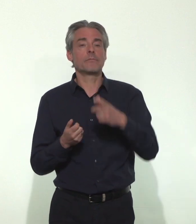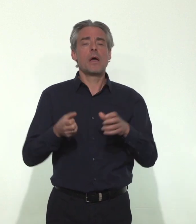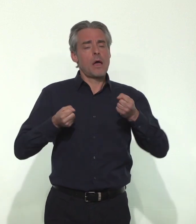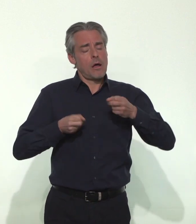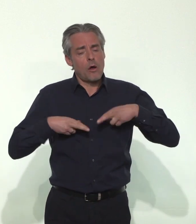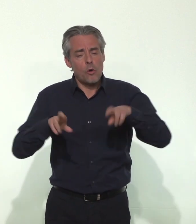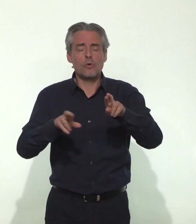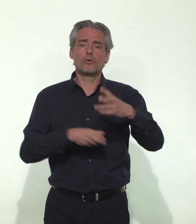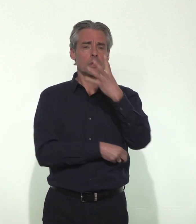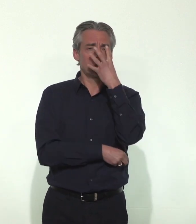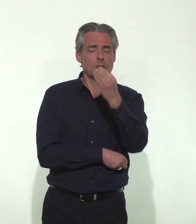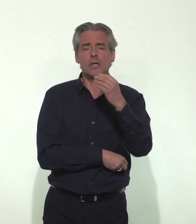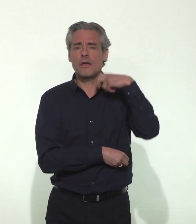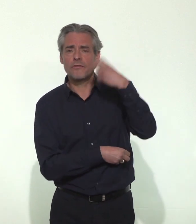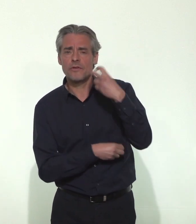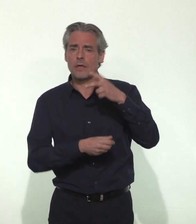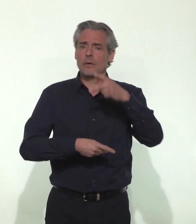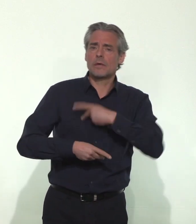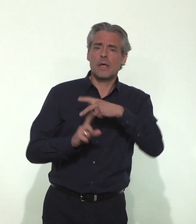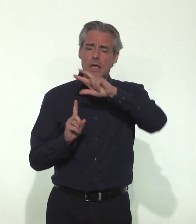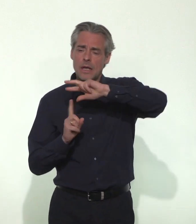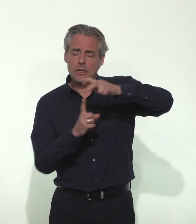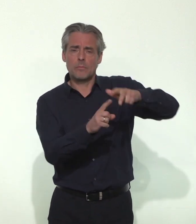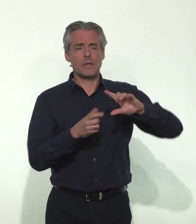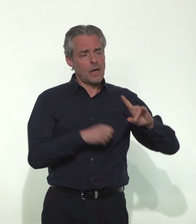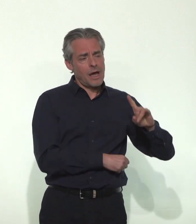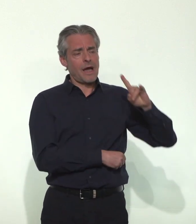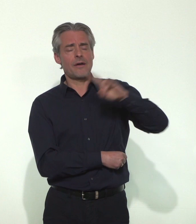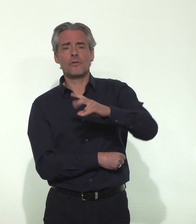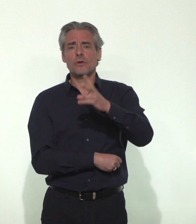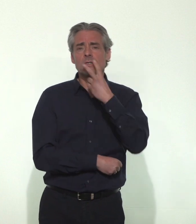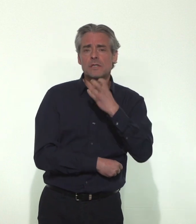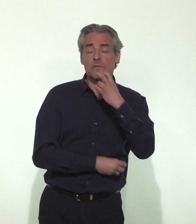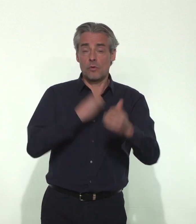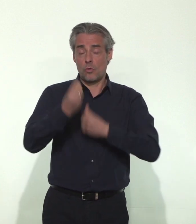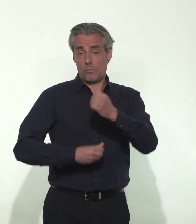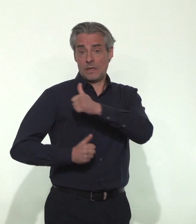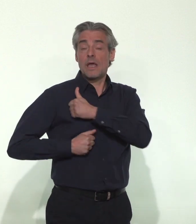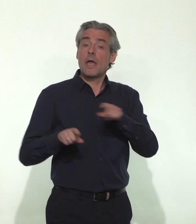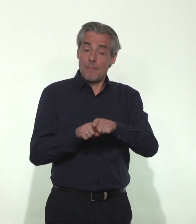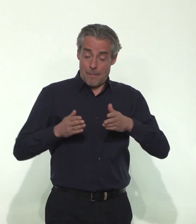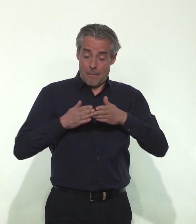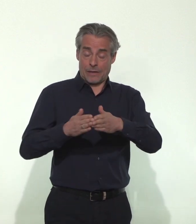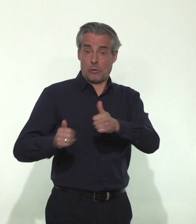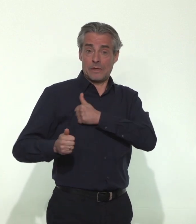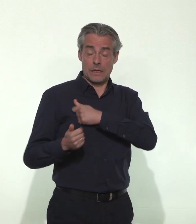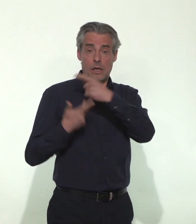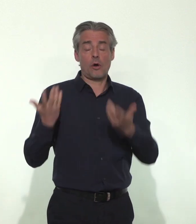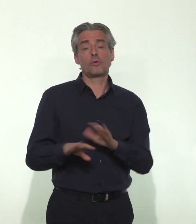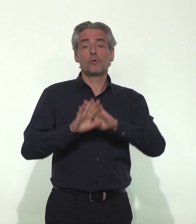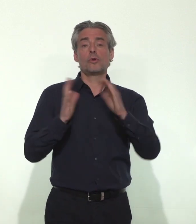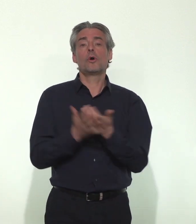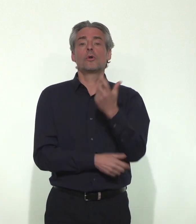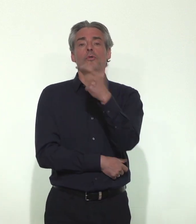voie routière, par TGV médicalisée, par hélicoptère, par avion civil et militaire et même par bateau militaire, ce sont 250